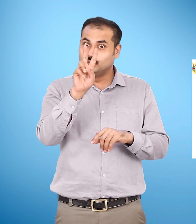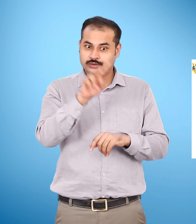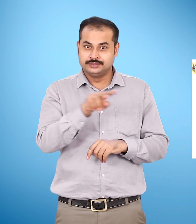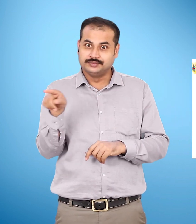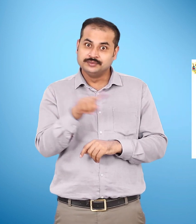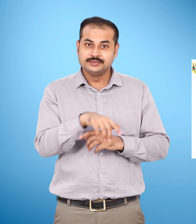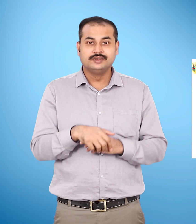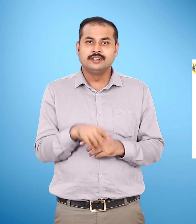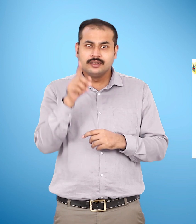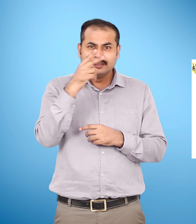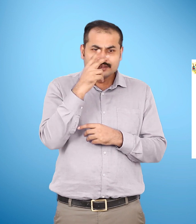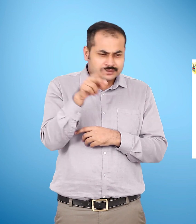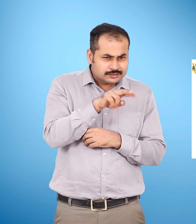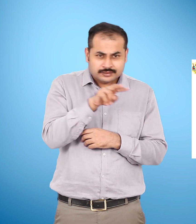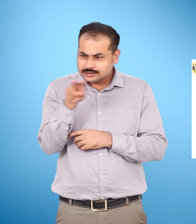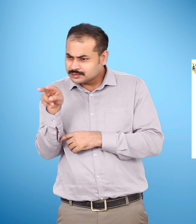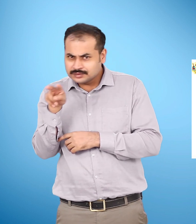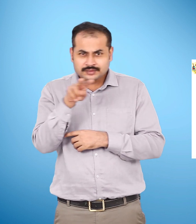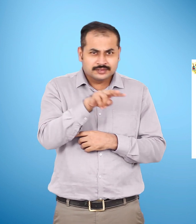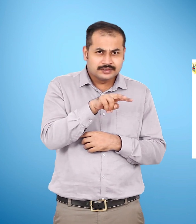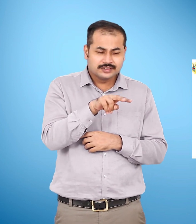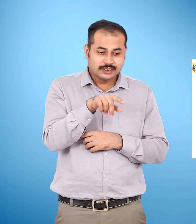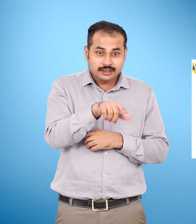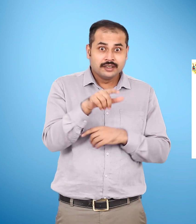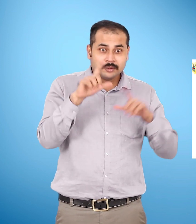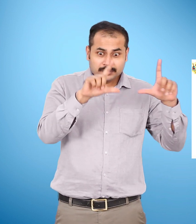हैं सही जगा पर उठ का चित्र बनाओ